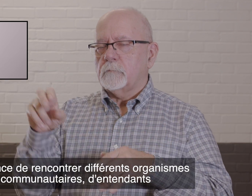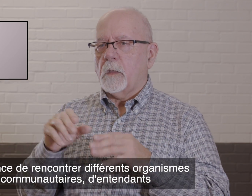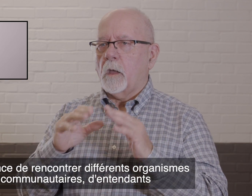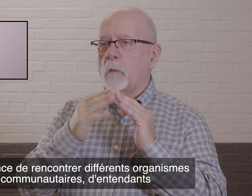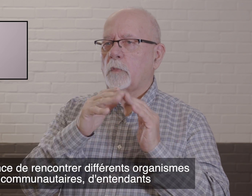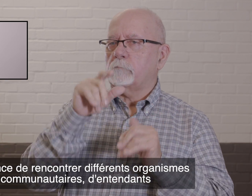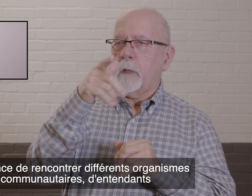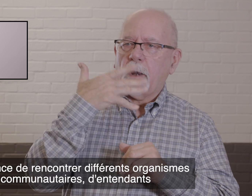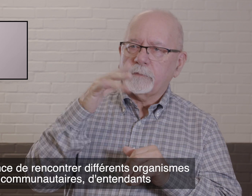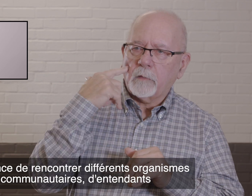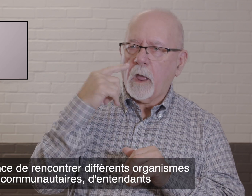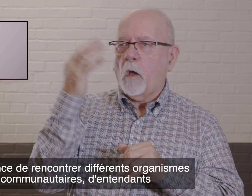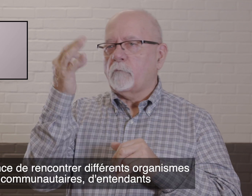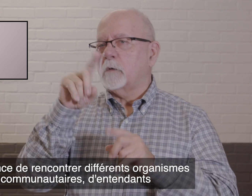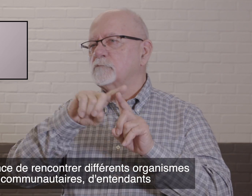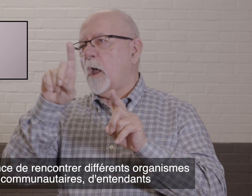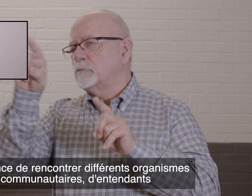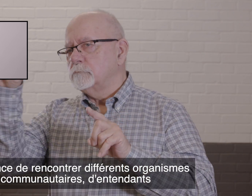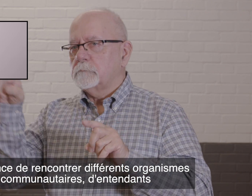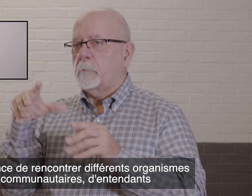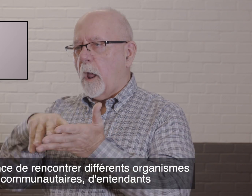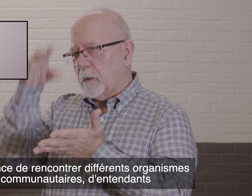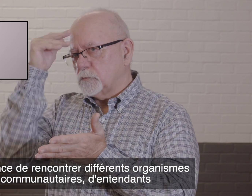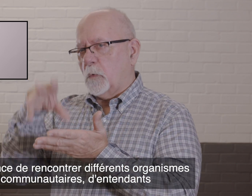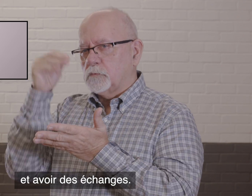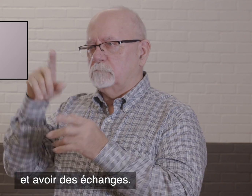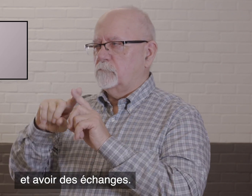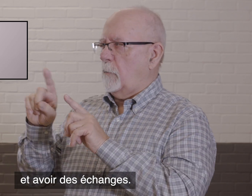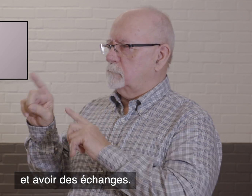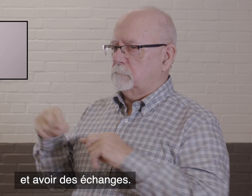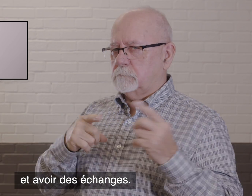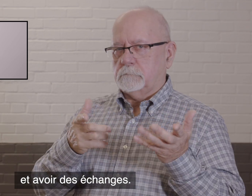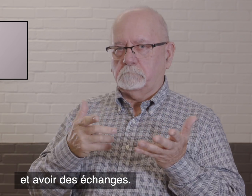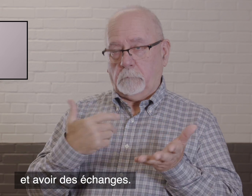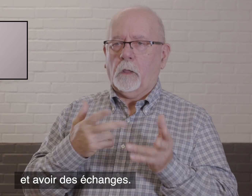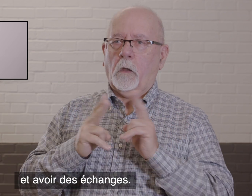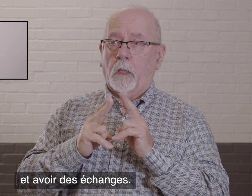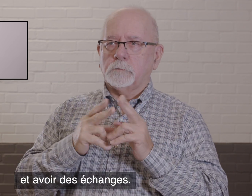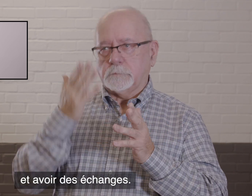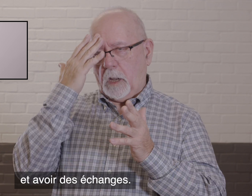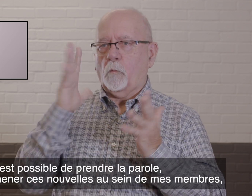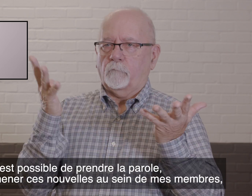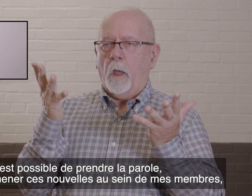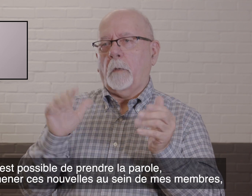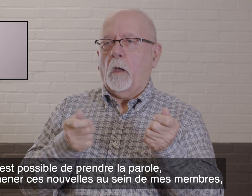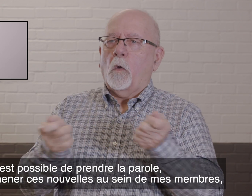différents organismes communautaires d'entendants, aussi d'avoir des échanges. C'est possible